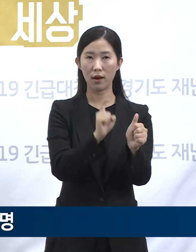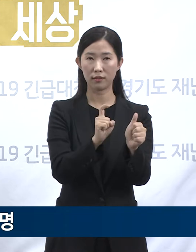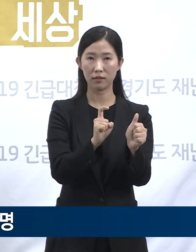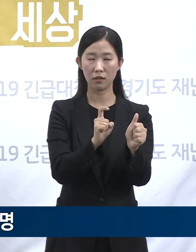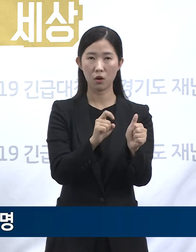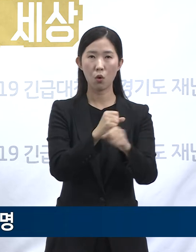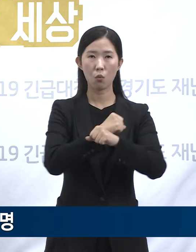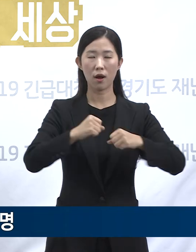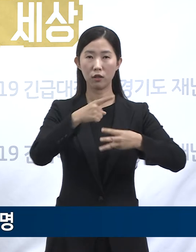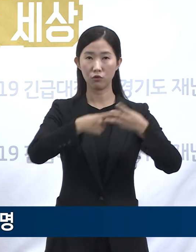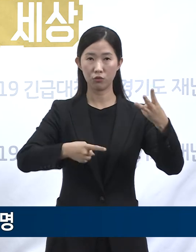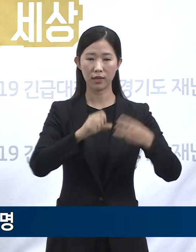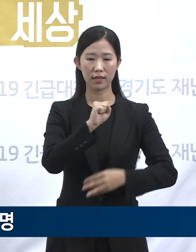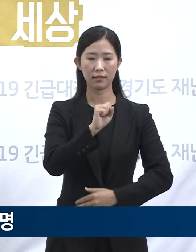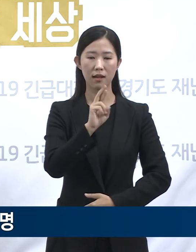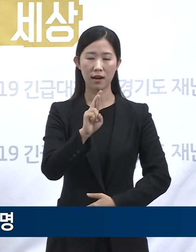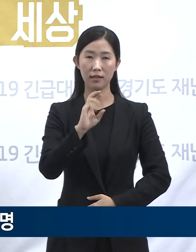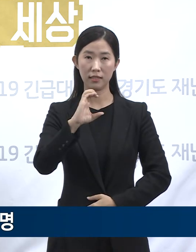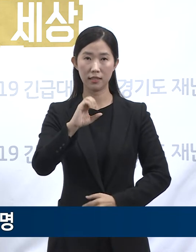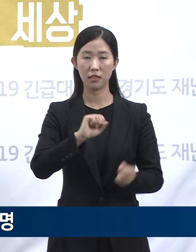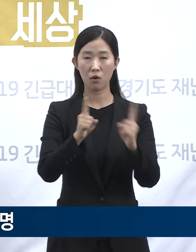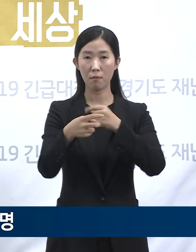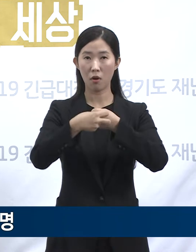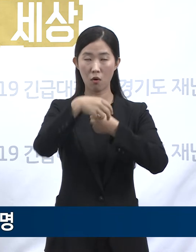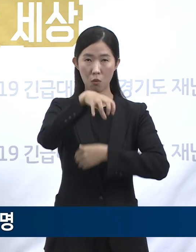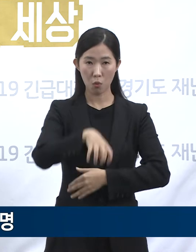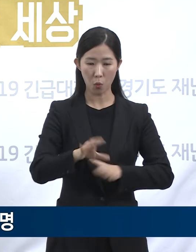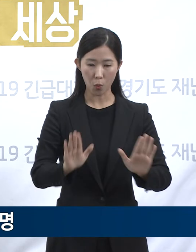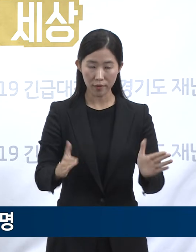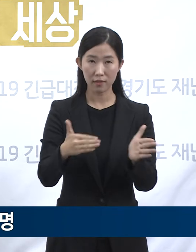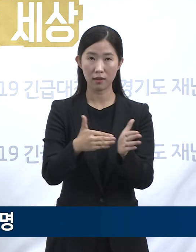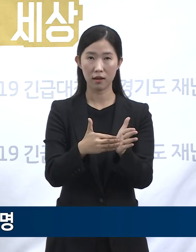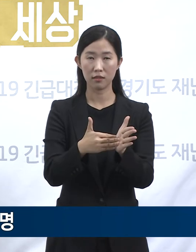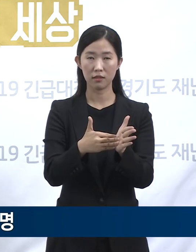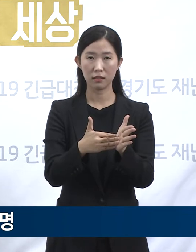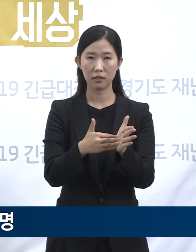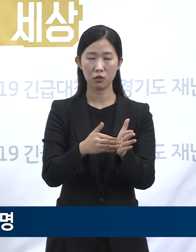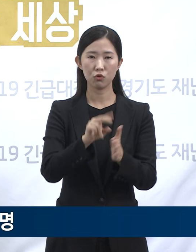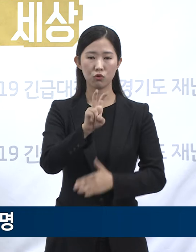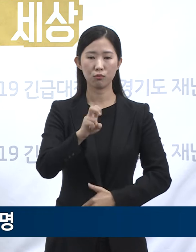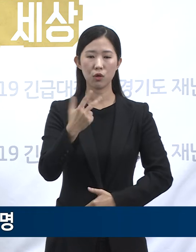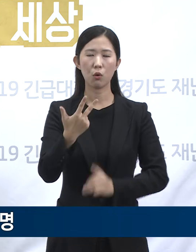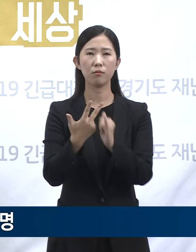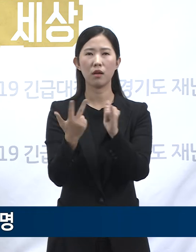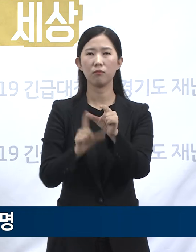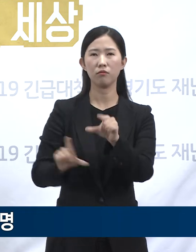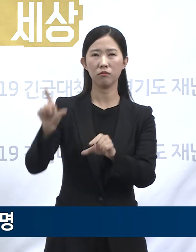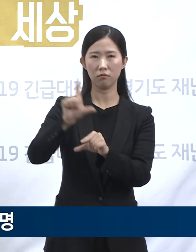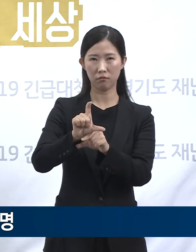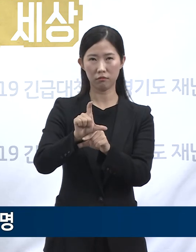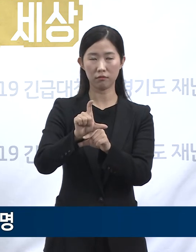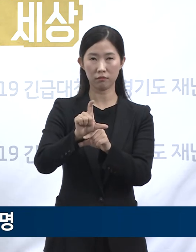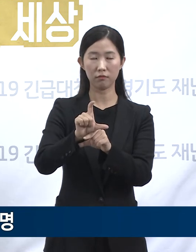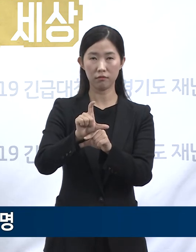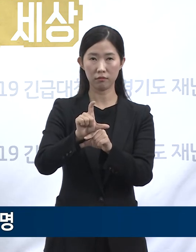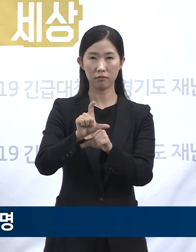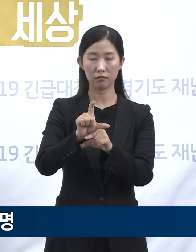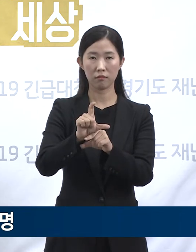SRC 재활병원에서 금일 현 시각까지 27명이 추가 확진 판정을 받으면서